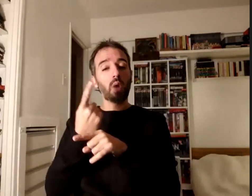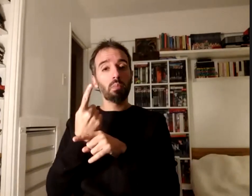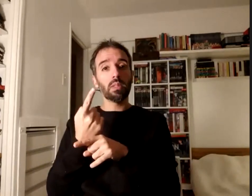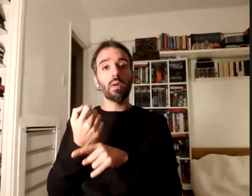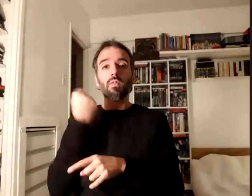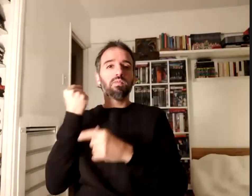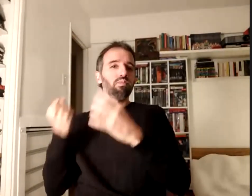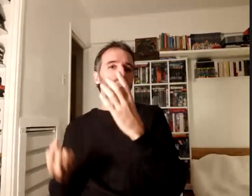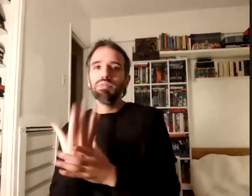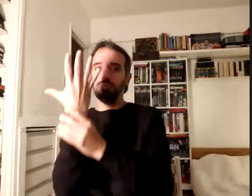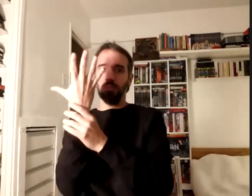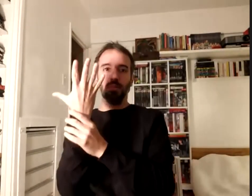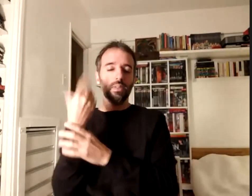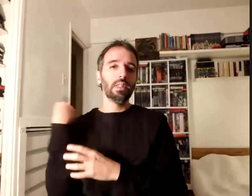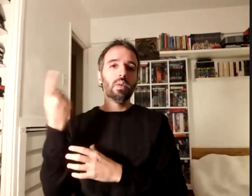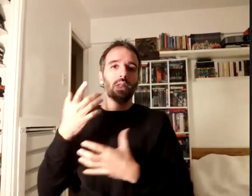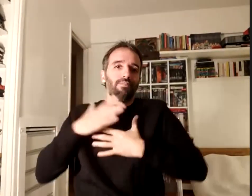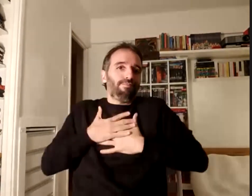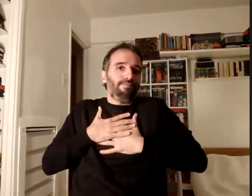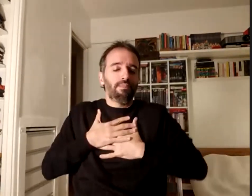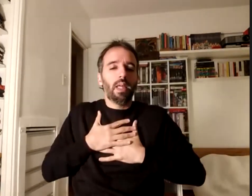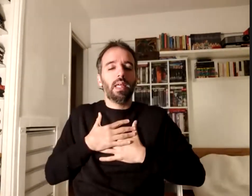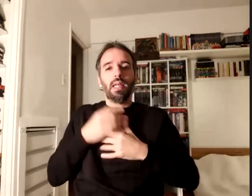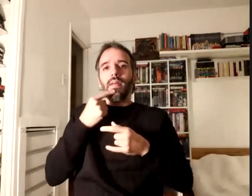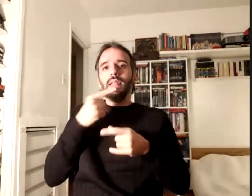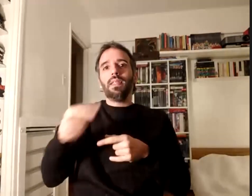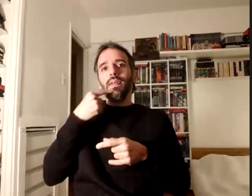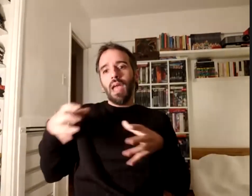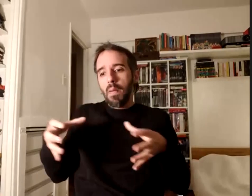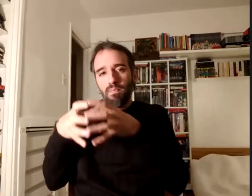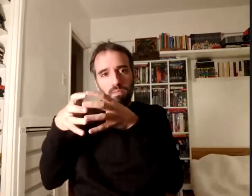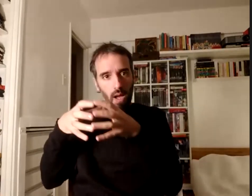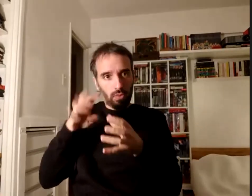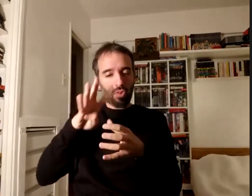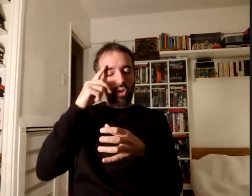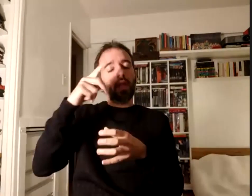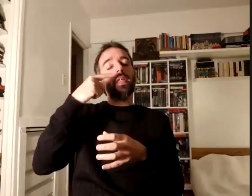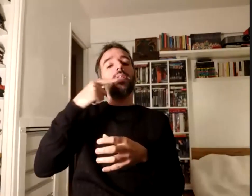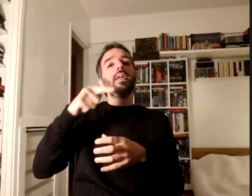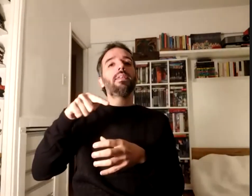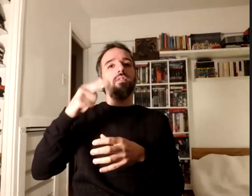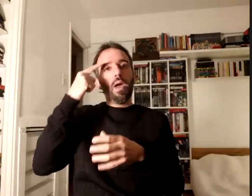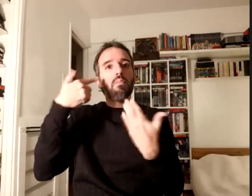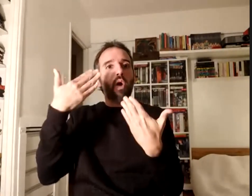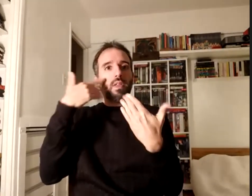nuestro querido espacio 49 que significó la posibilidad de visibilizar lo que venía ya